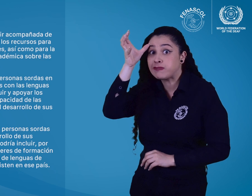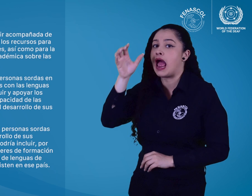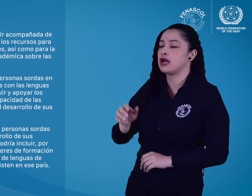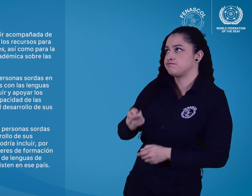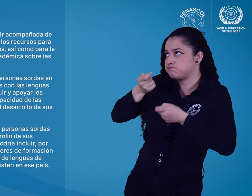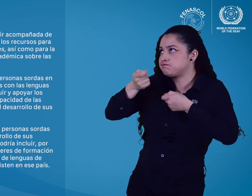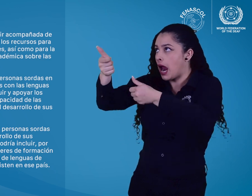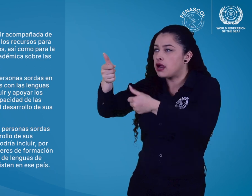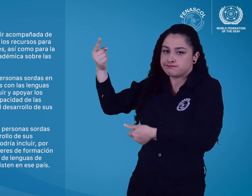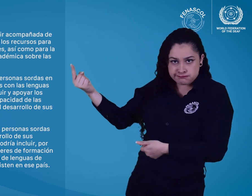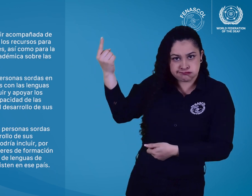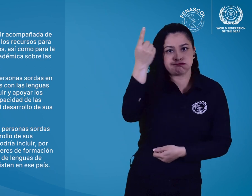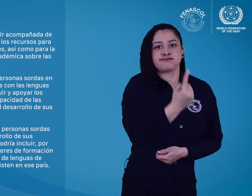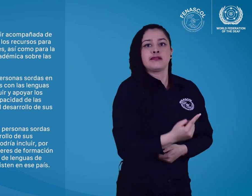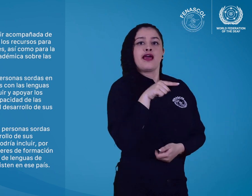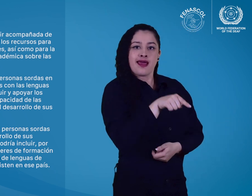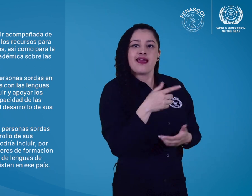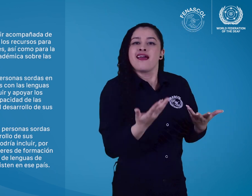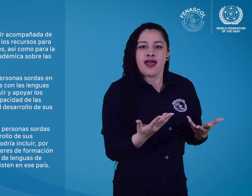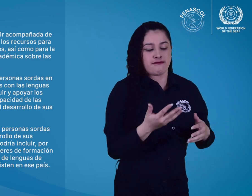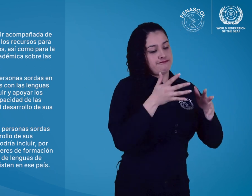si no existen en ese país.